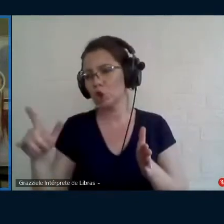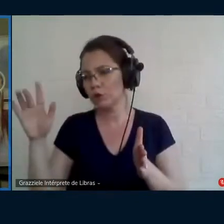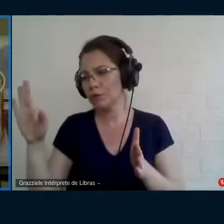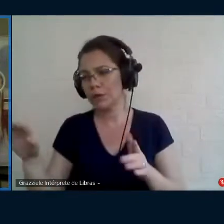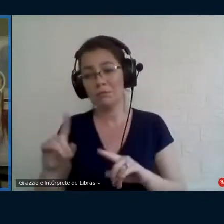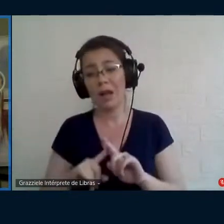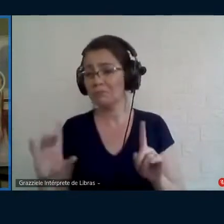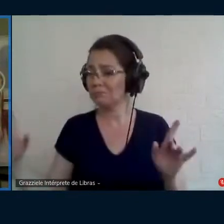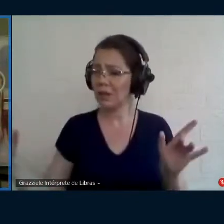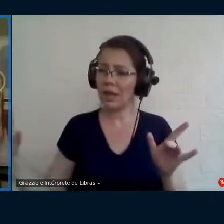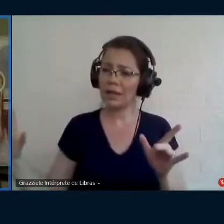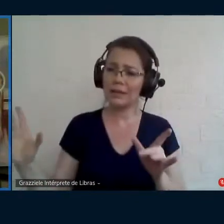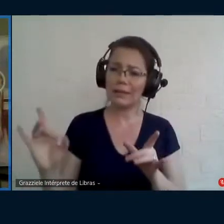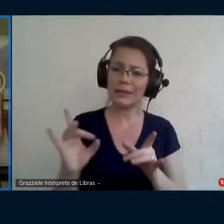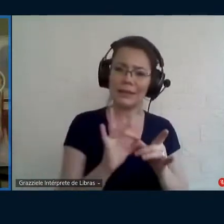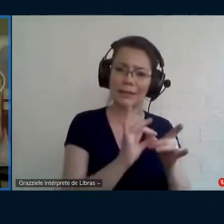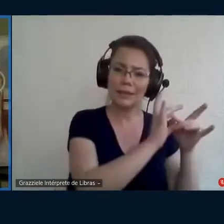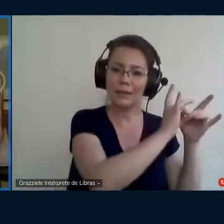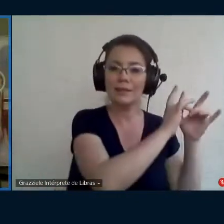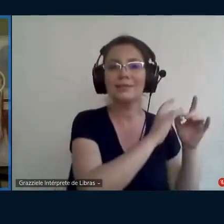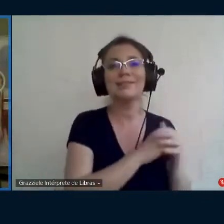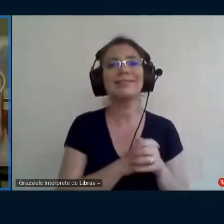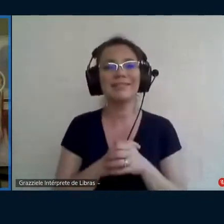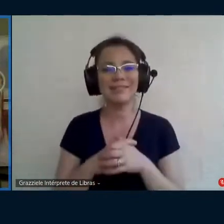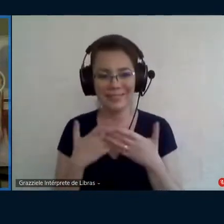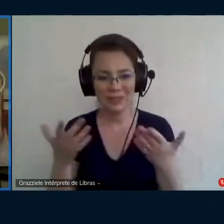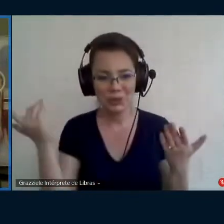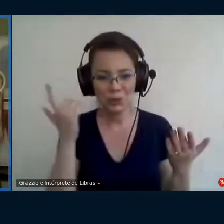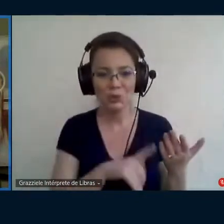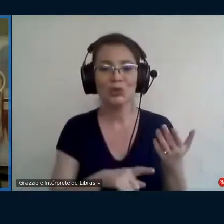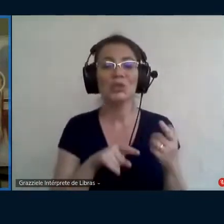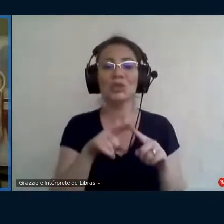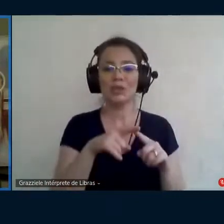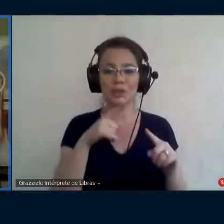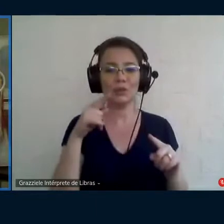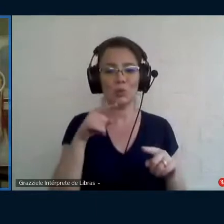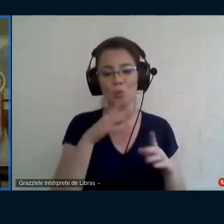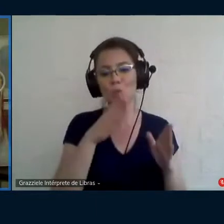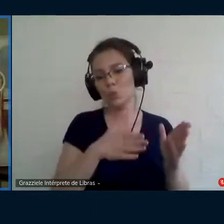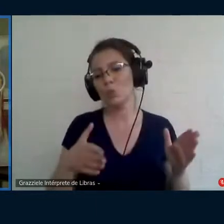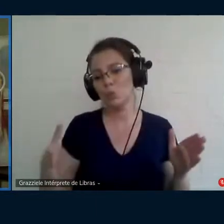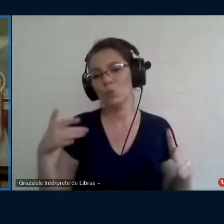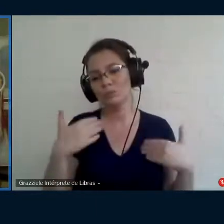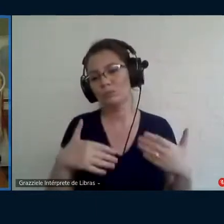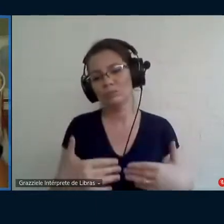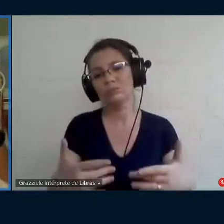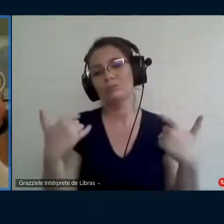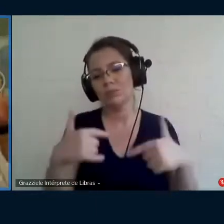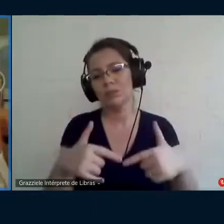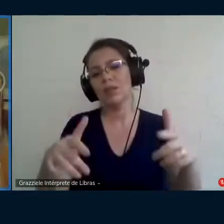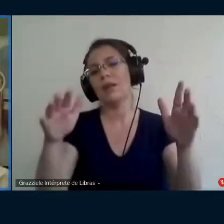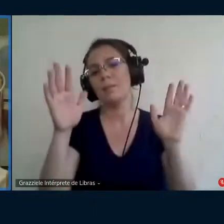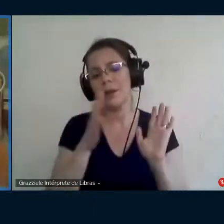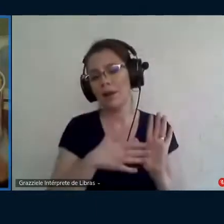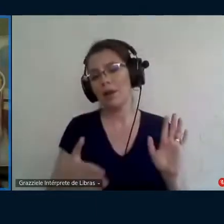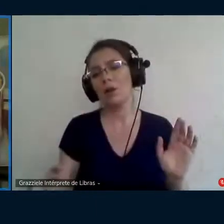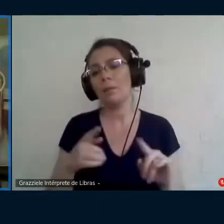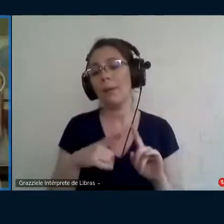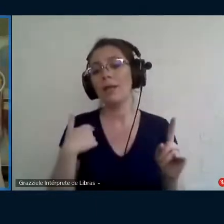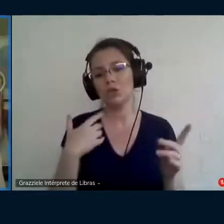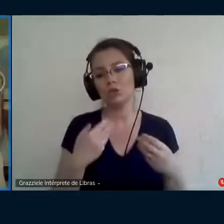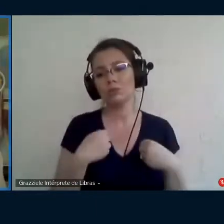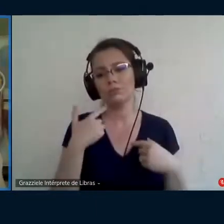escolheu essas quatro questões importantíssimas e vai trabalhando ao longo de toda a tese apesar da gente ganhar em